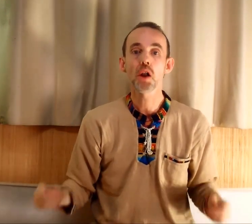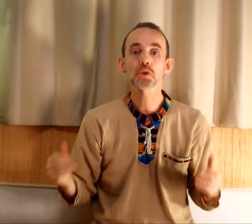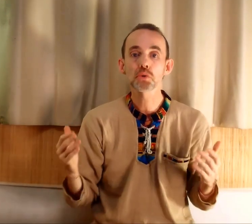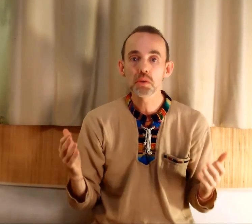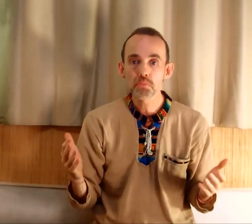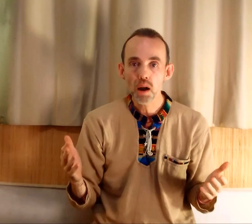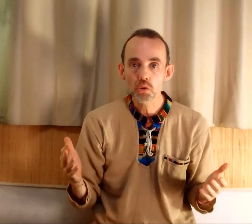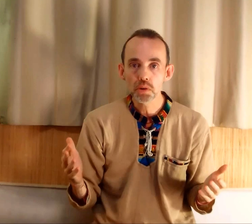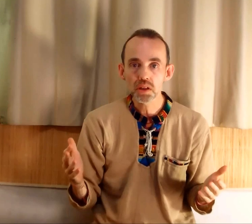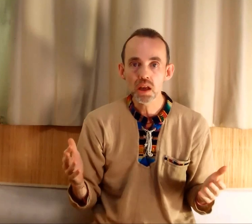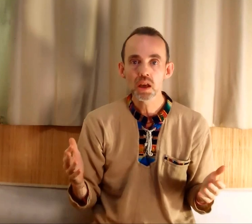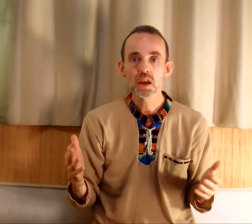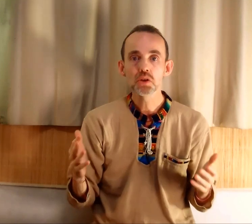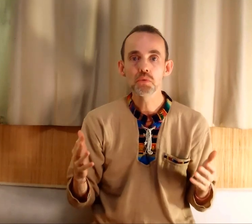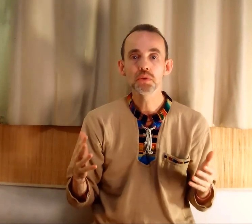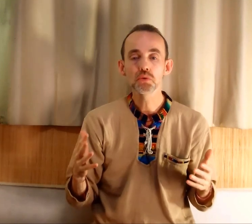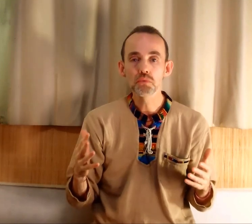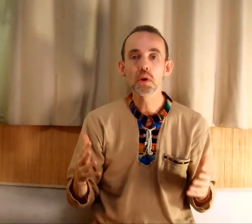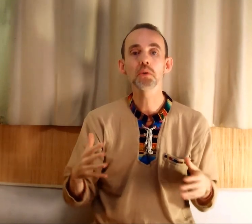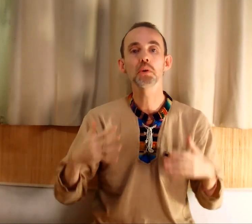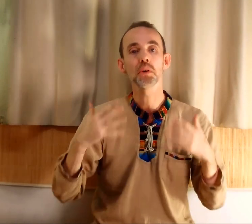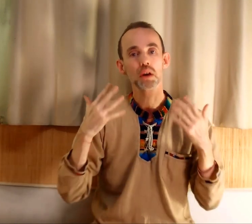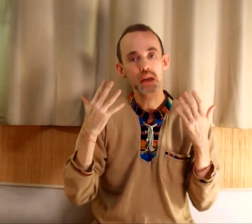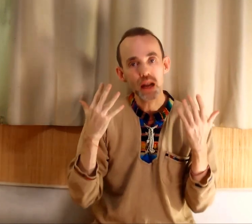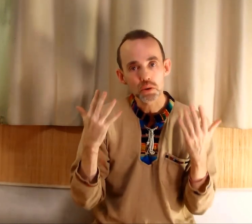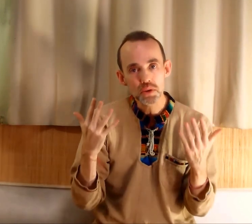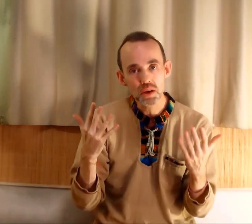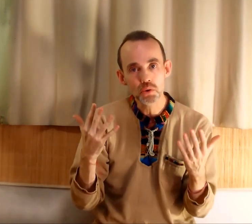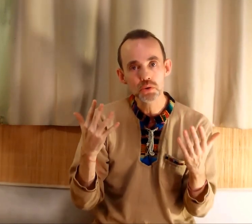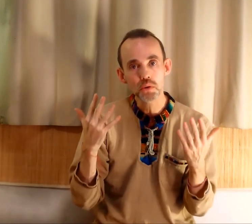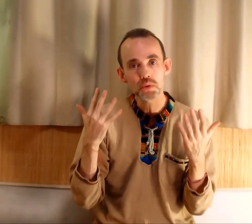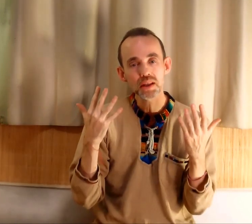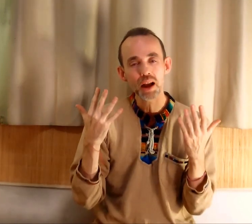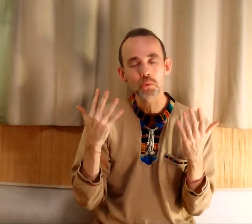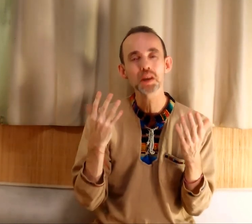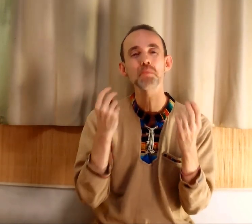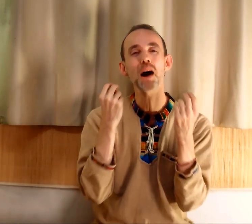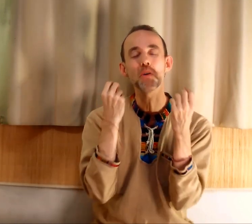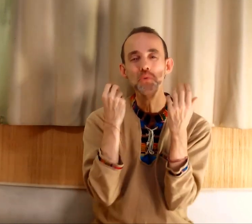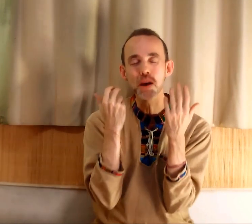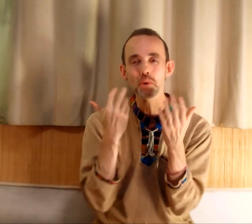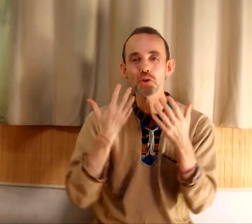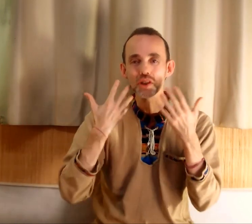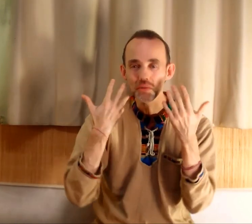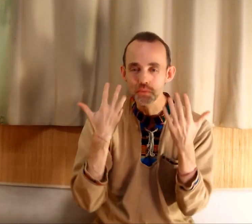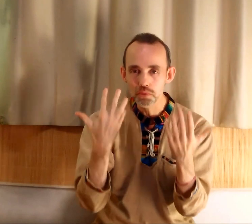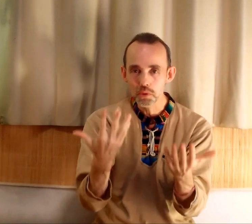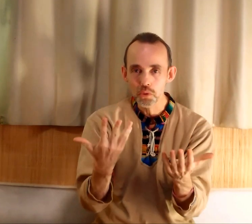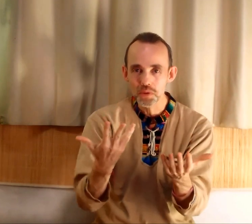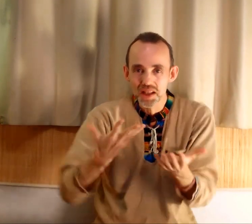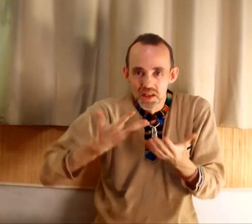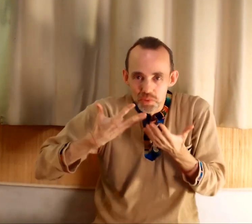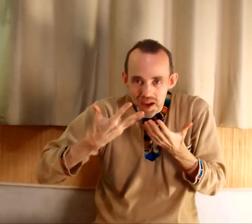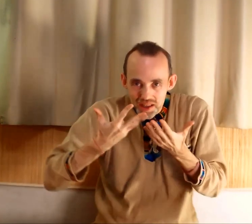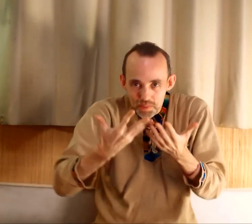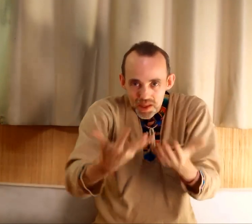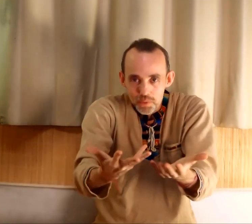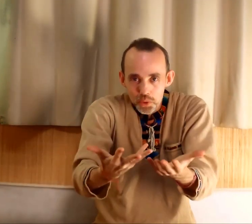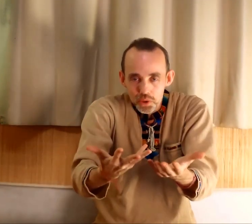Alors ce n'est pas compliqué, il suffit souvent de quelques séances, quand vous êtes accompagné par une approche qui vous convienne, qui soit adaptée à votre